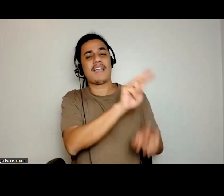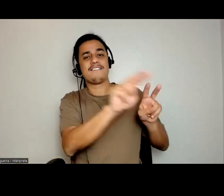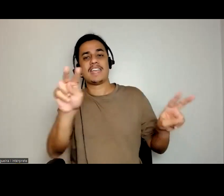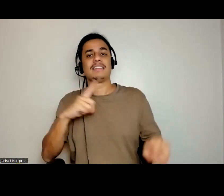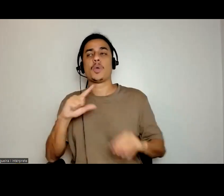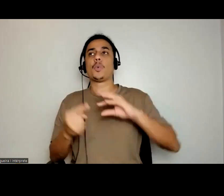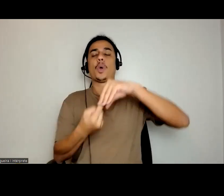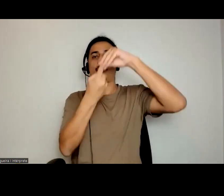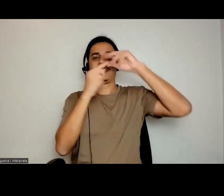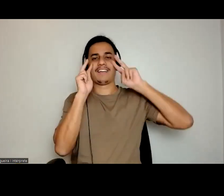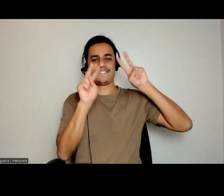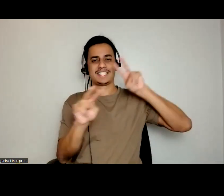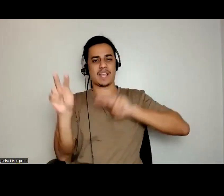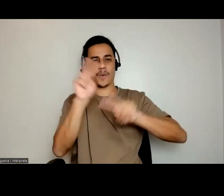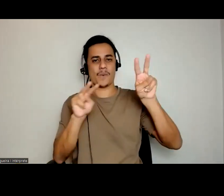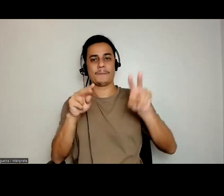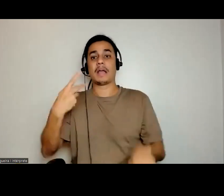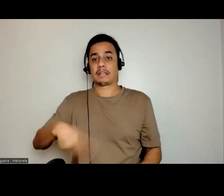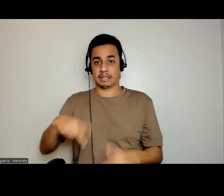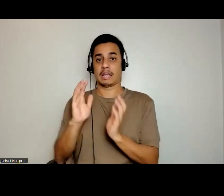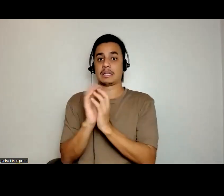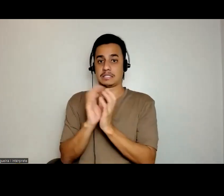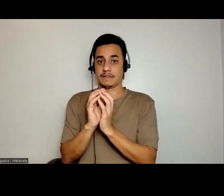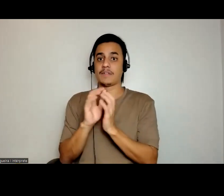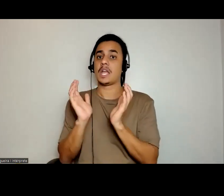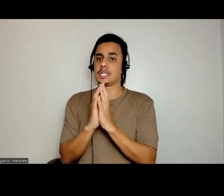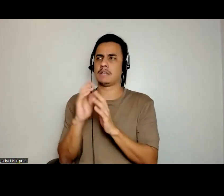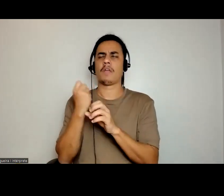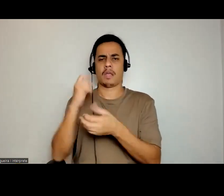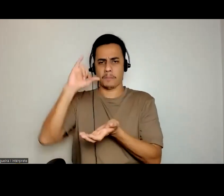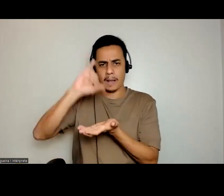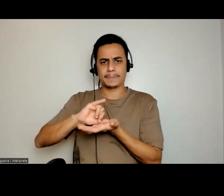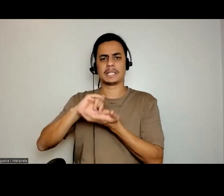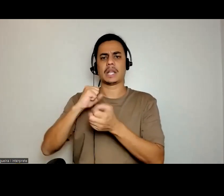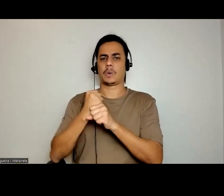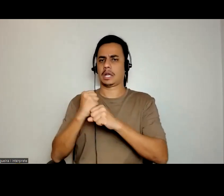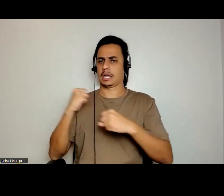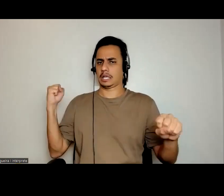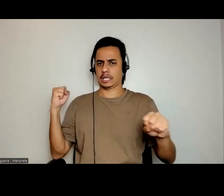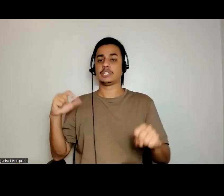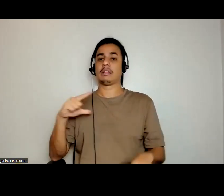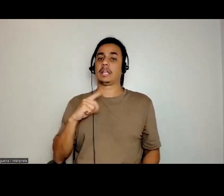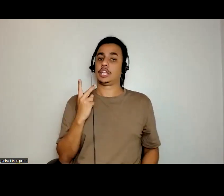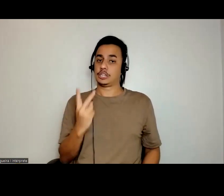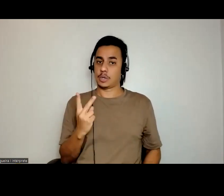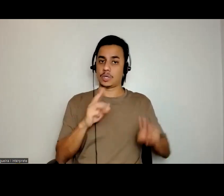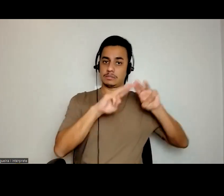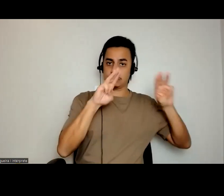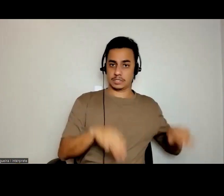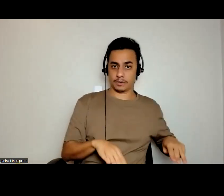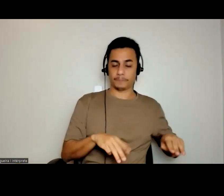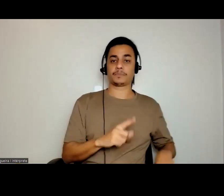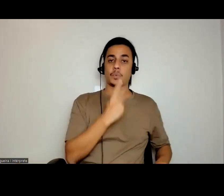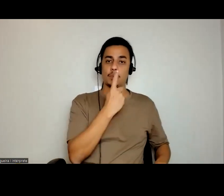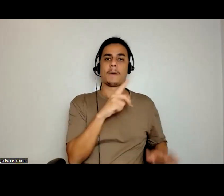aqui em Recife, por exemplo, olha, Recife é uma capital grande, Recife tem dois grandes museus, que é o Museu do Estado de